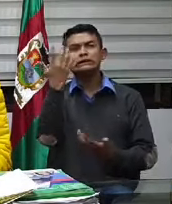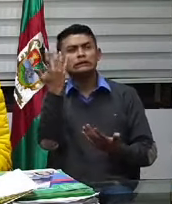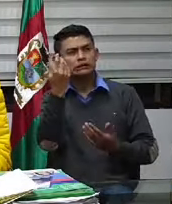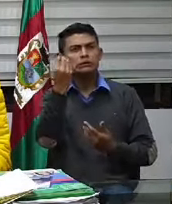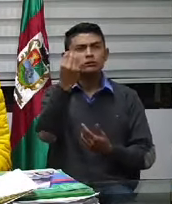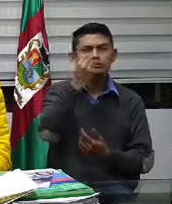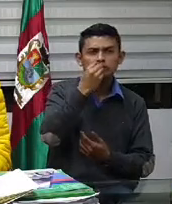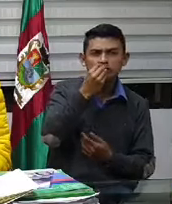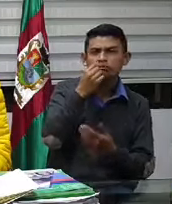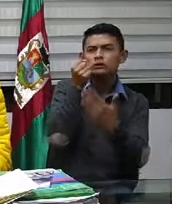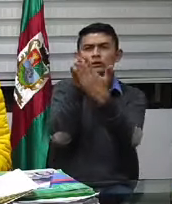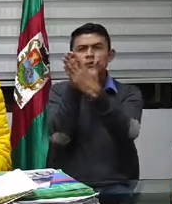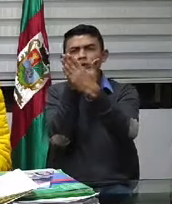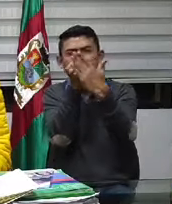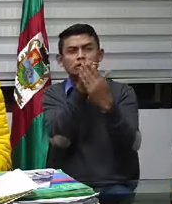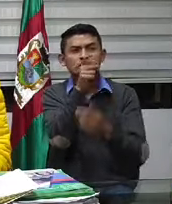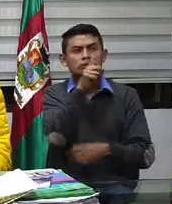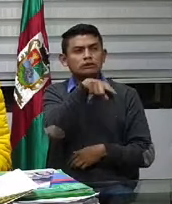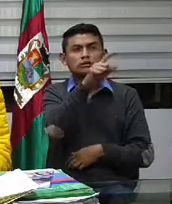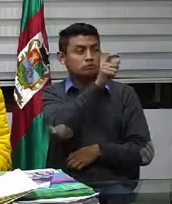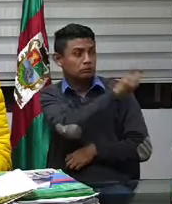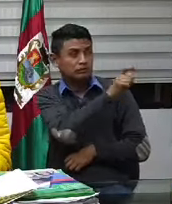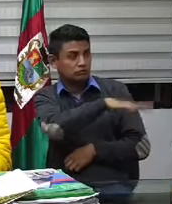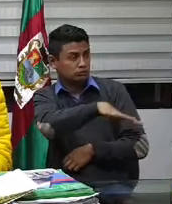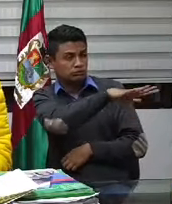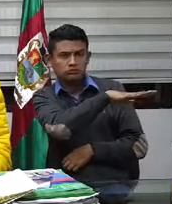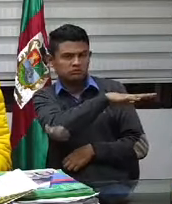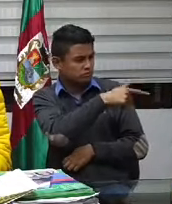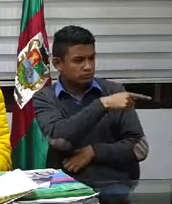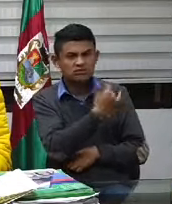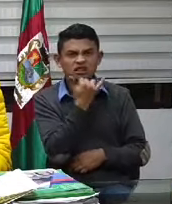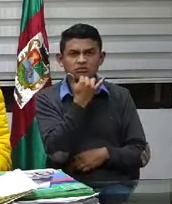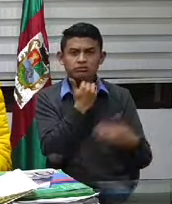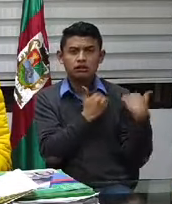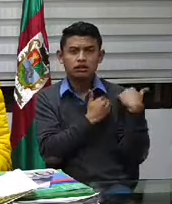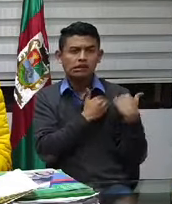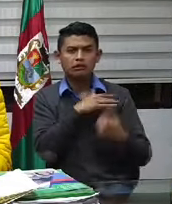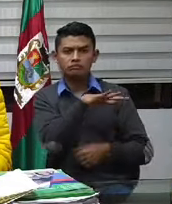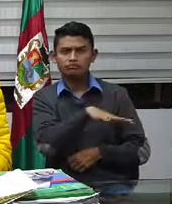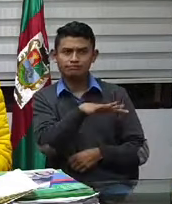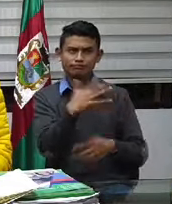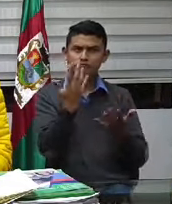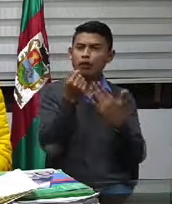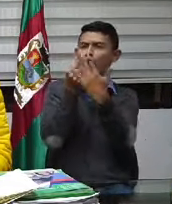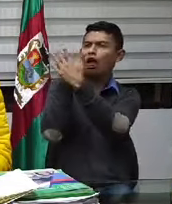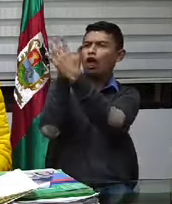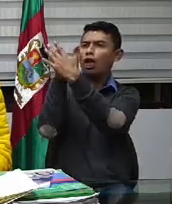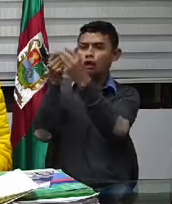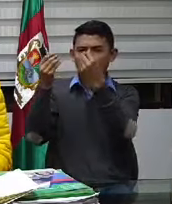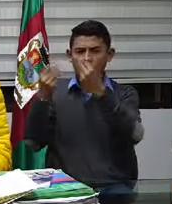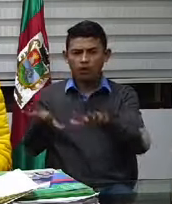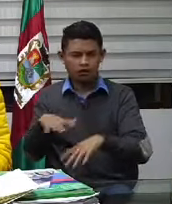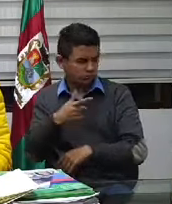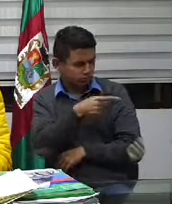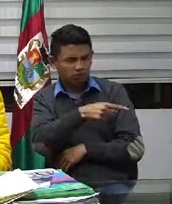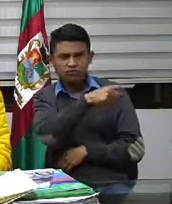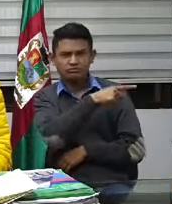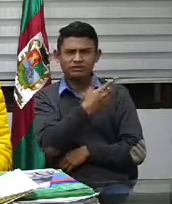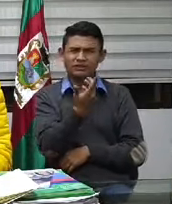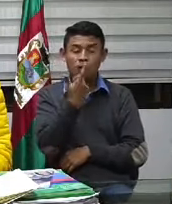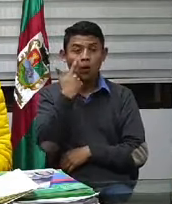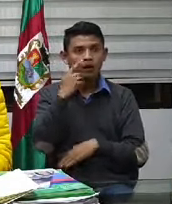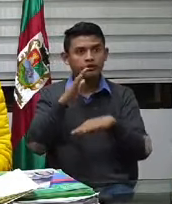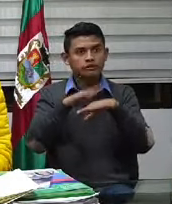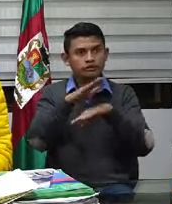esa irresponsabilidad imperando, no vamos a lograr nada. Bien, estos tres casos son un campanazo inmenso.